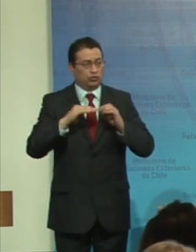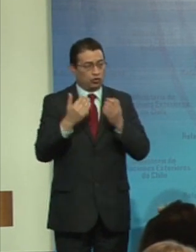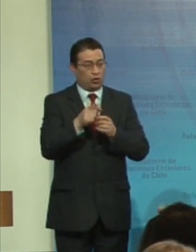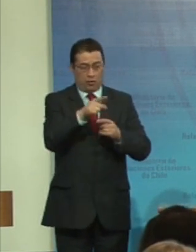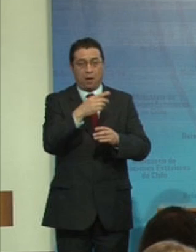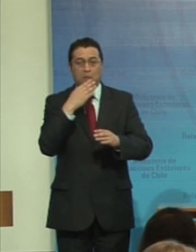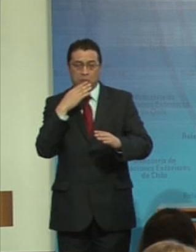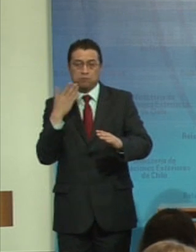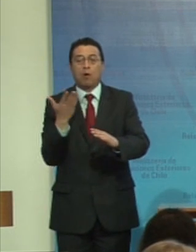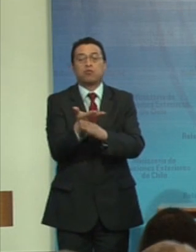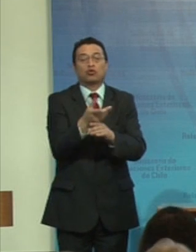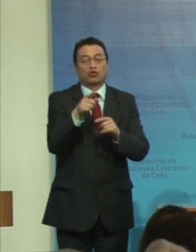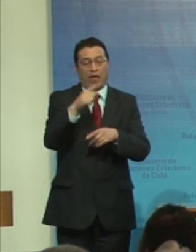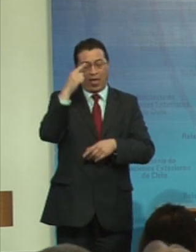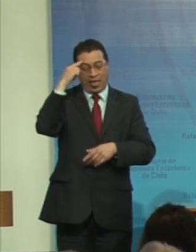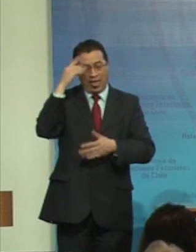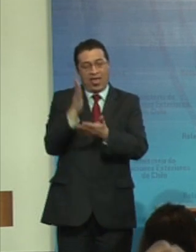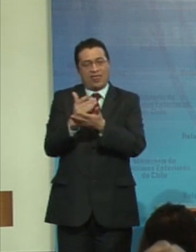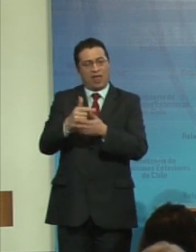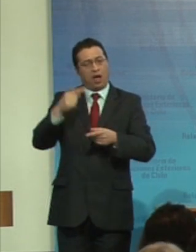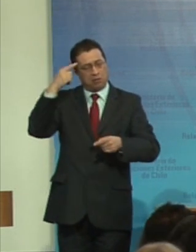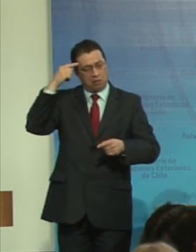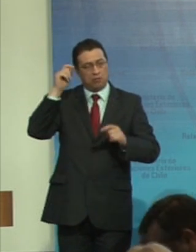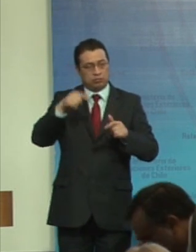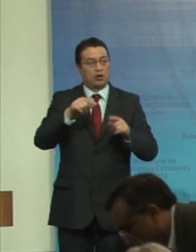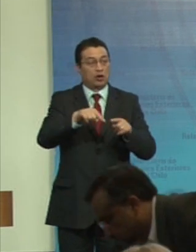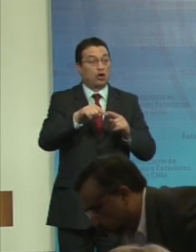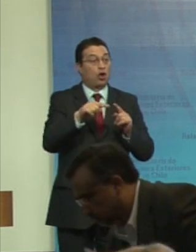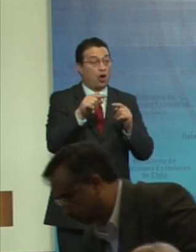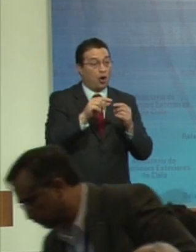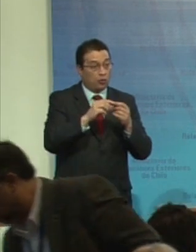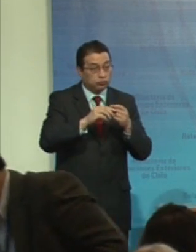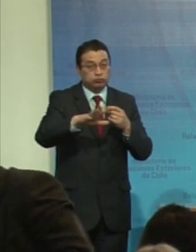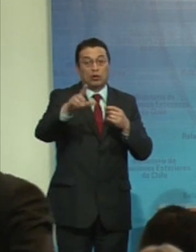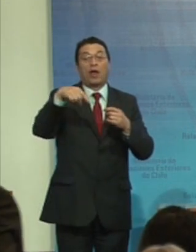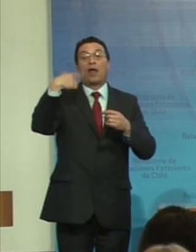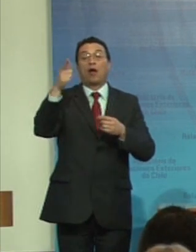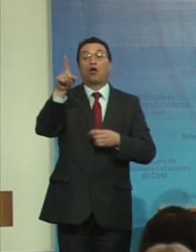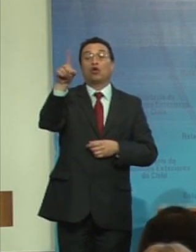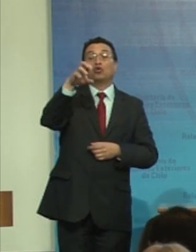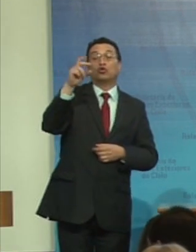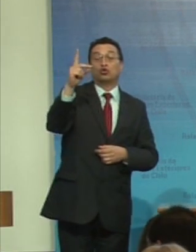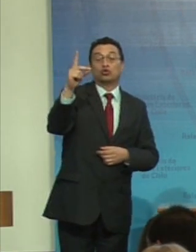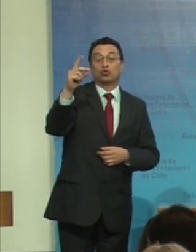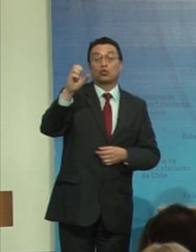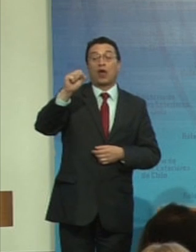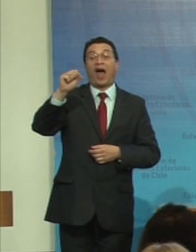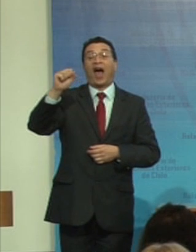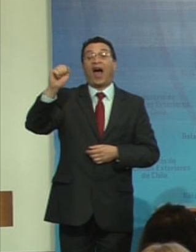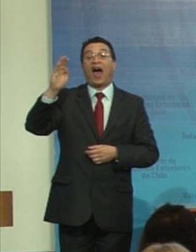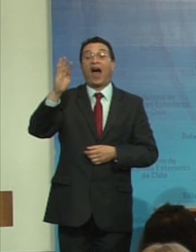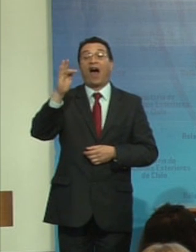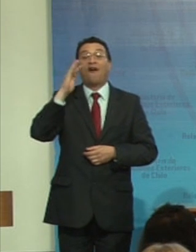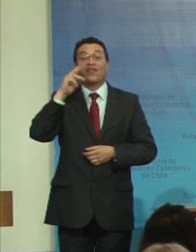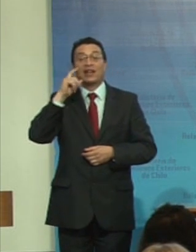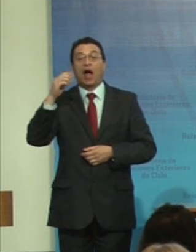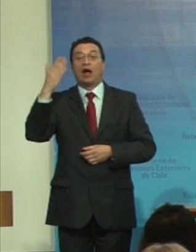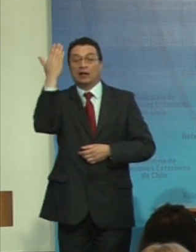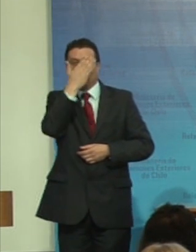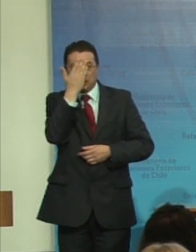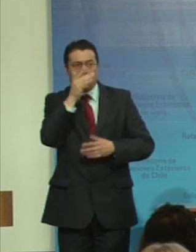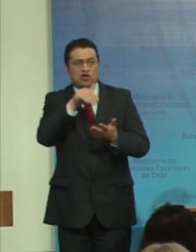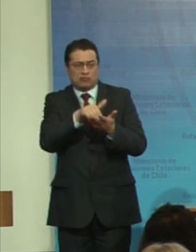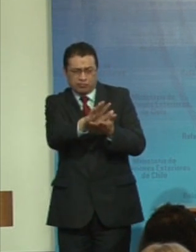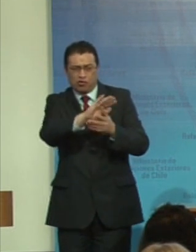propuso esta idea, y llega a Durban, a Sudáfrica, en la conferencia contra el racismo, xenofobia, y otras